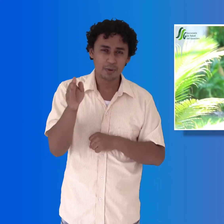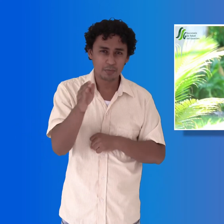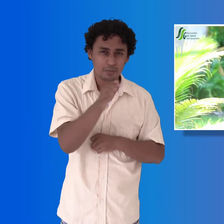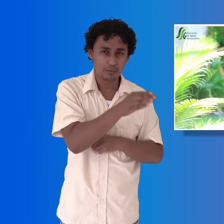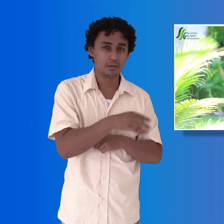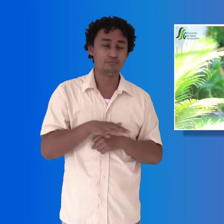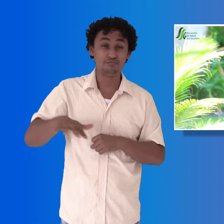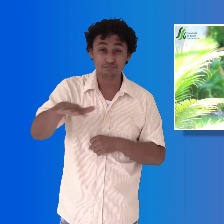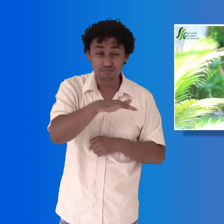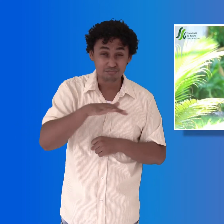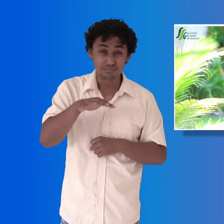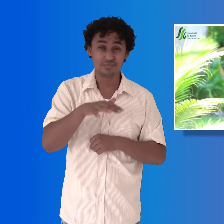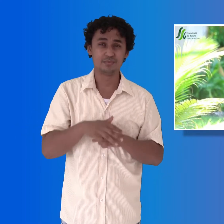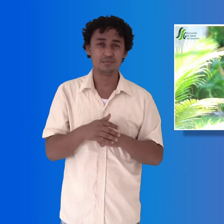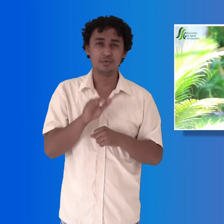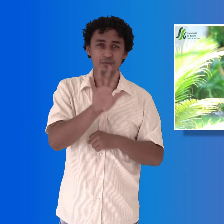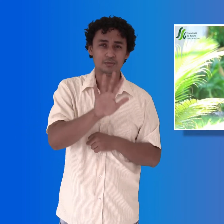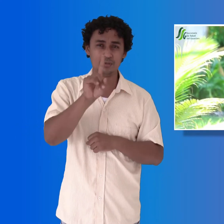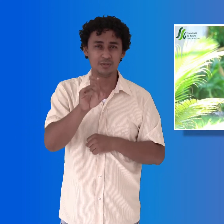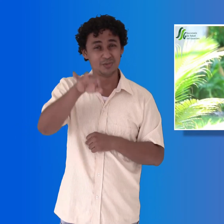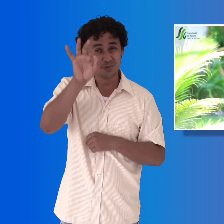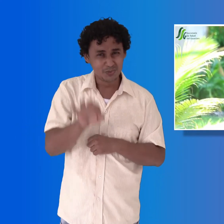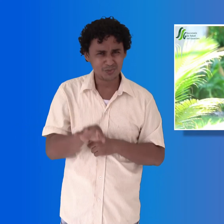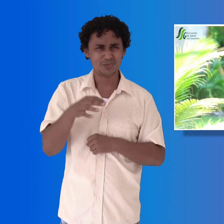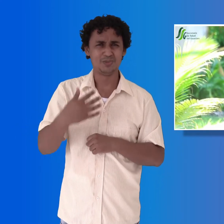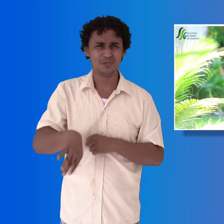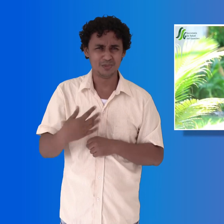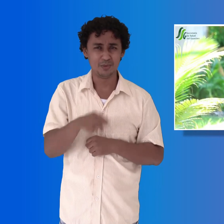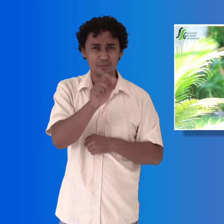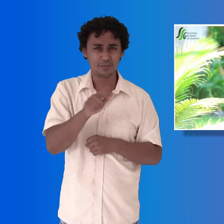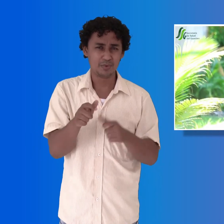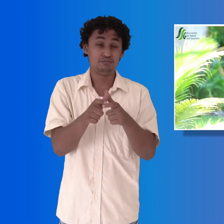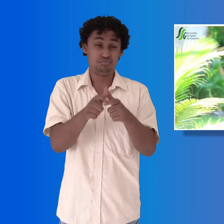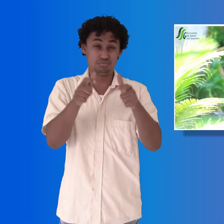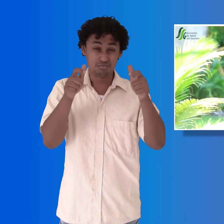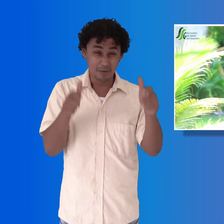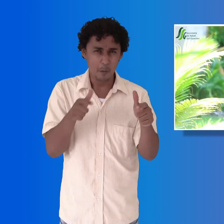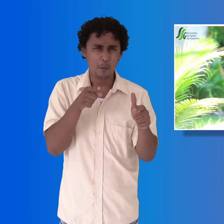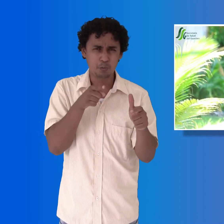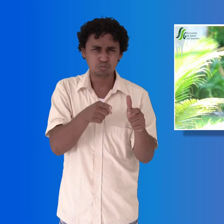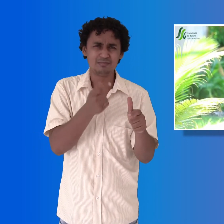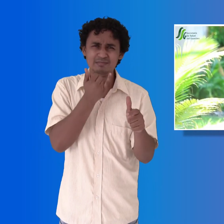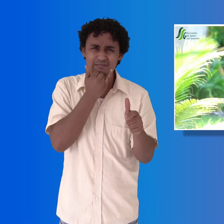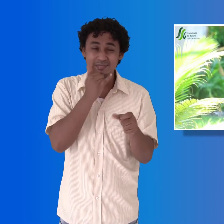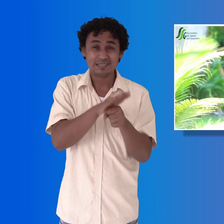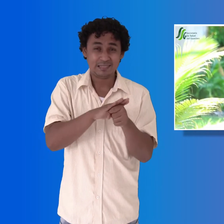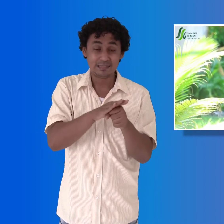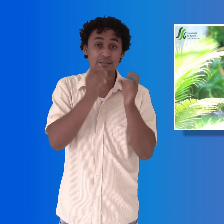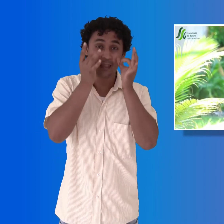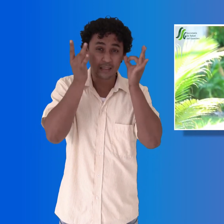56%, es decir, más de la mitad de los casos de la población civil en el momento, se encuentra concentrado en los barrios de Bello Horizonte,